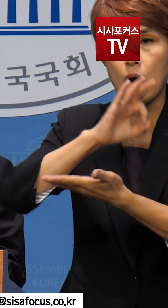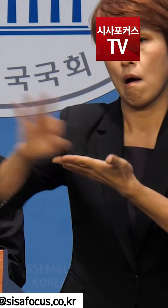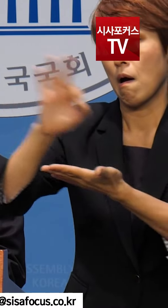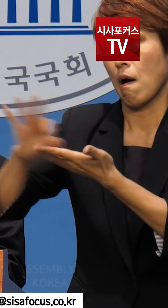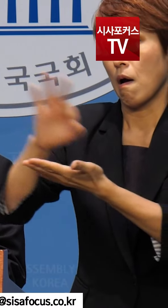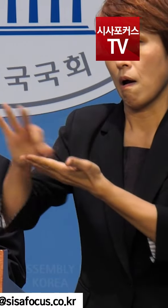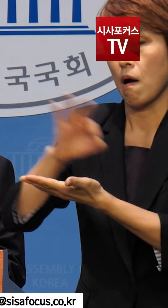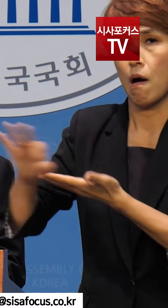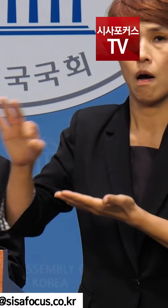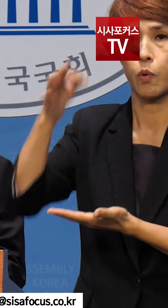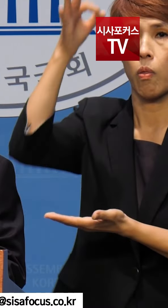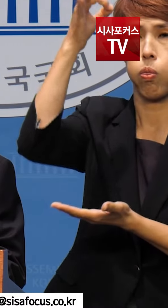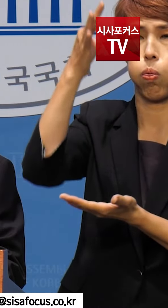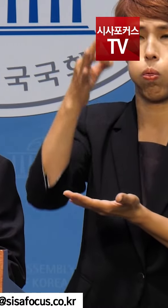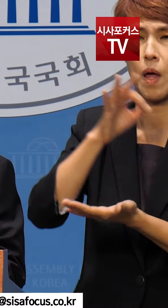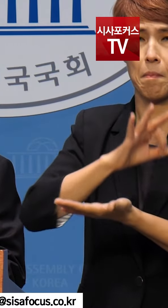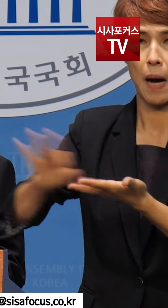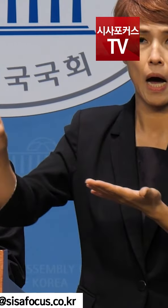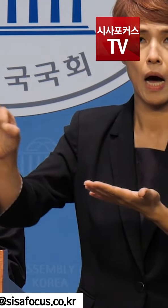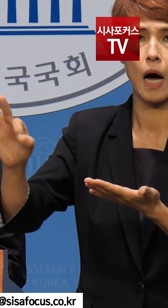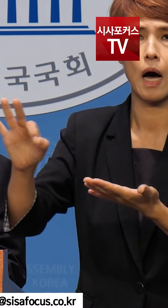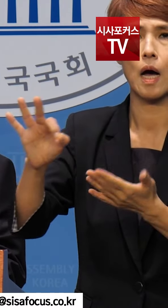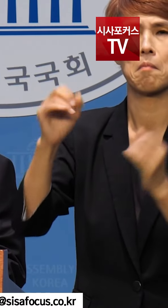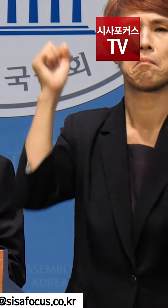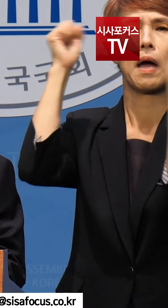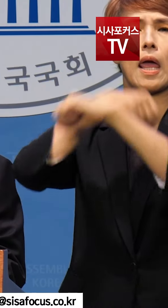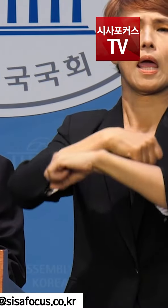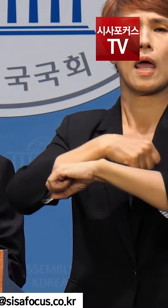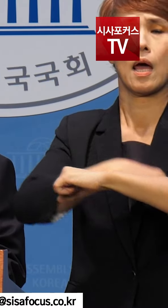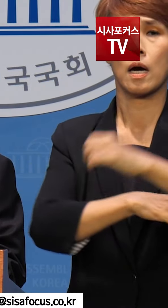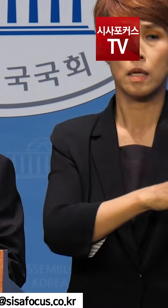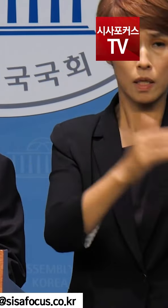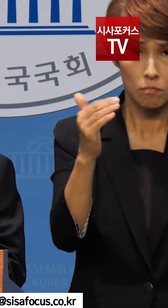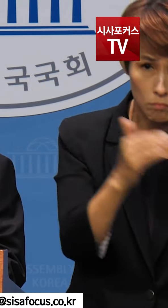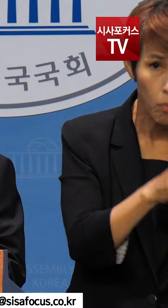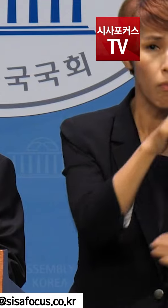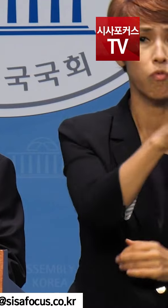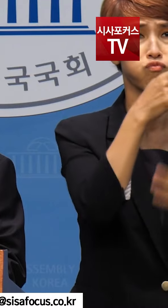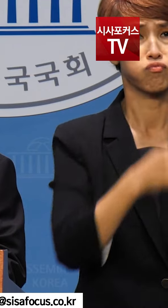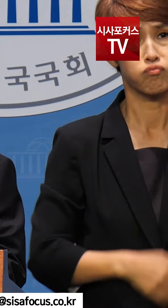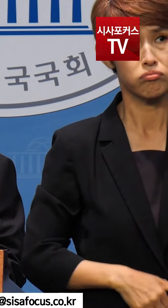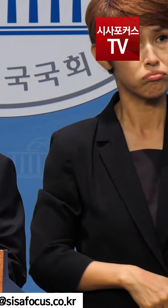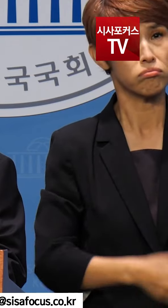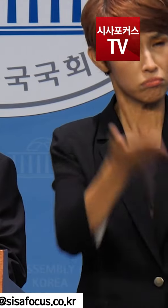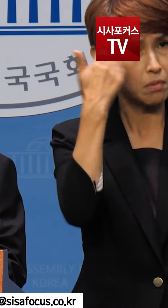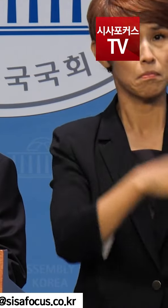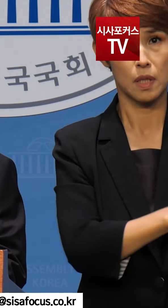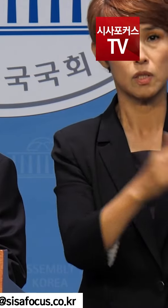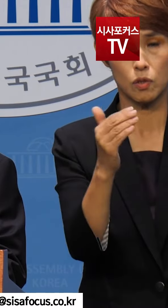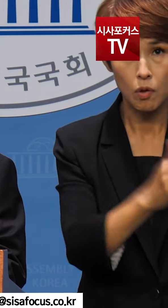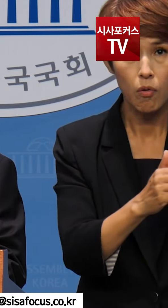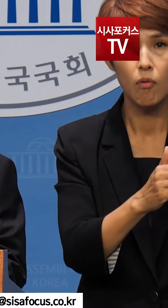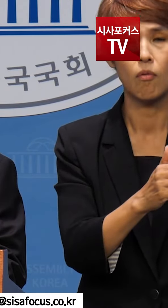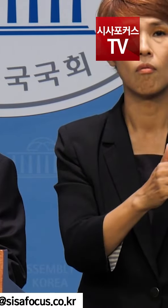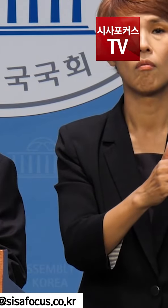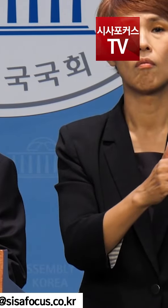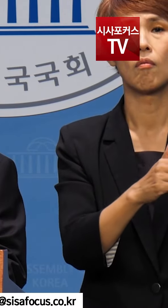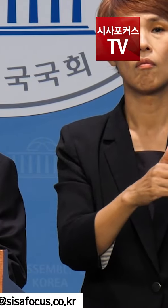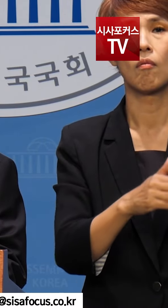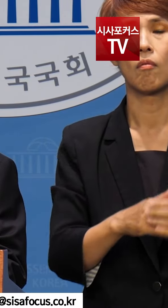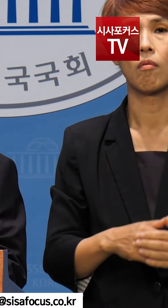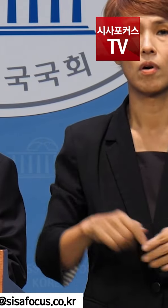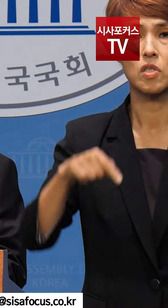재산 다 날리고 패가 망신한다고 했습니다. 그랬던 윤석열 대통령은 자신의 말과 달리